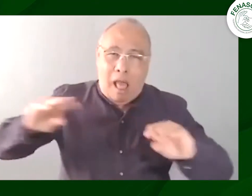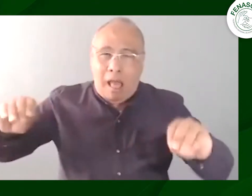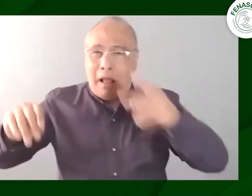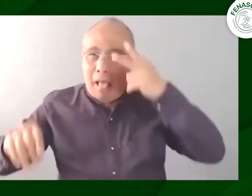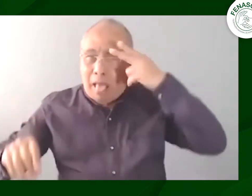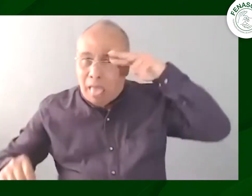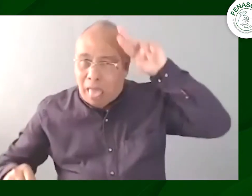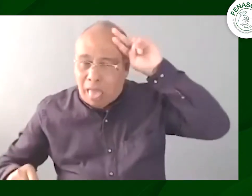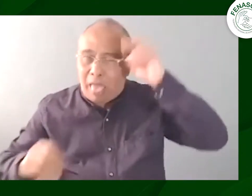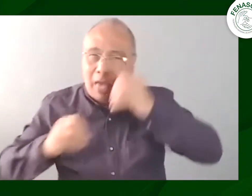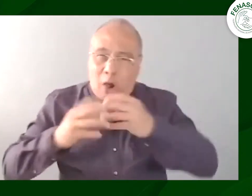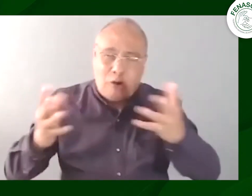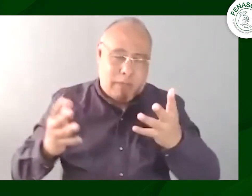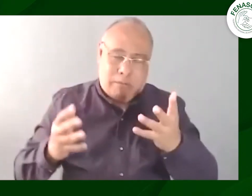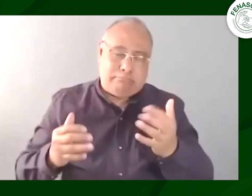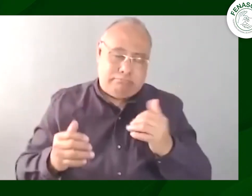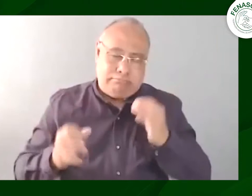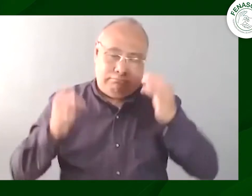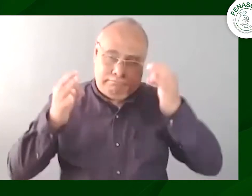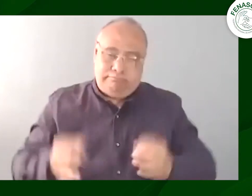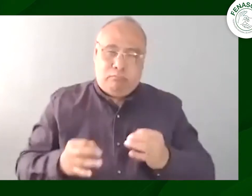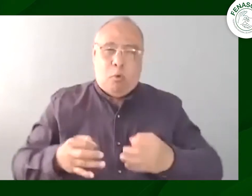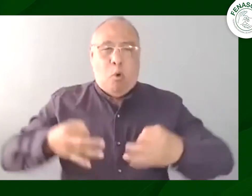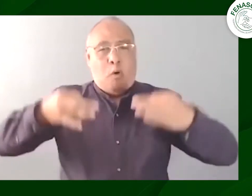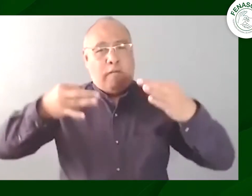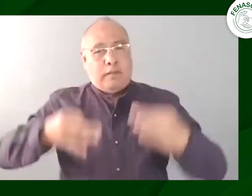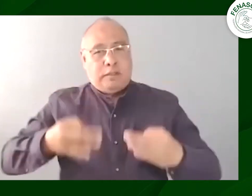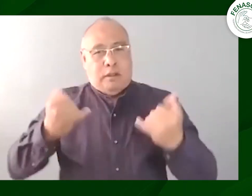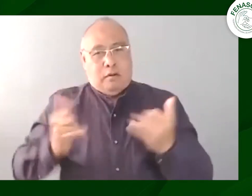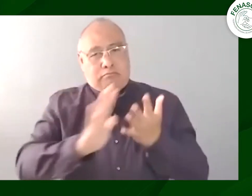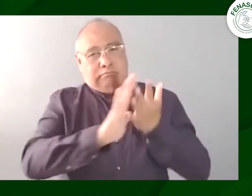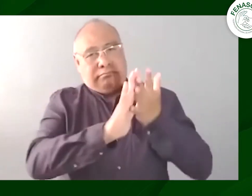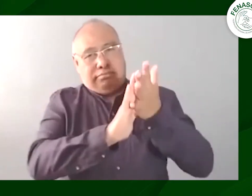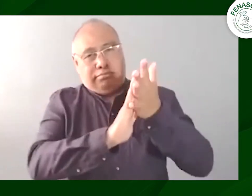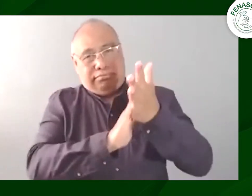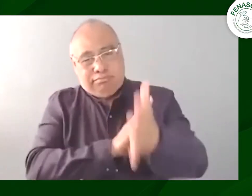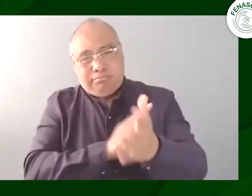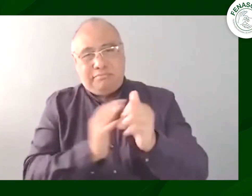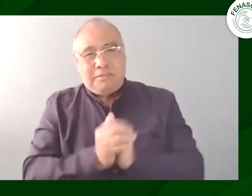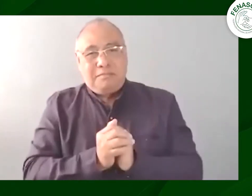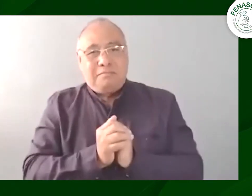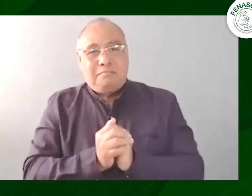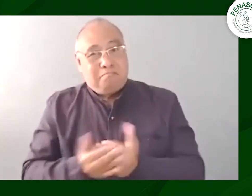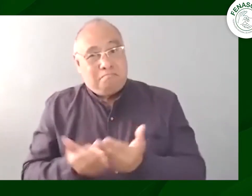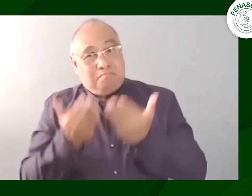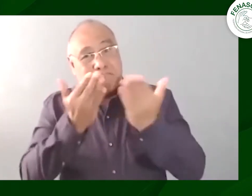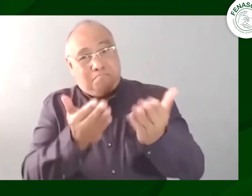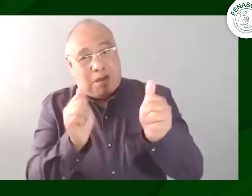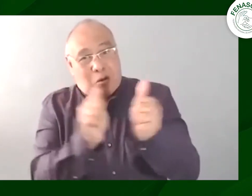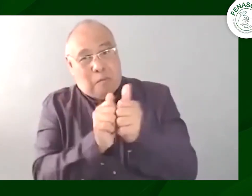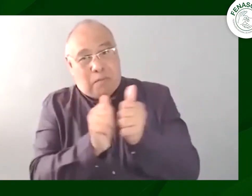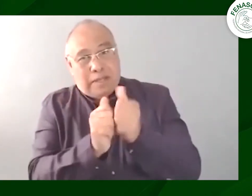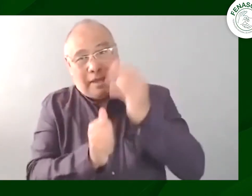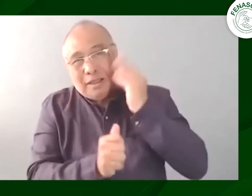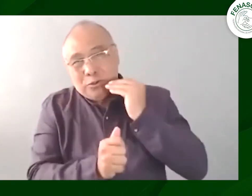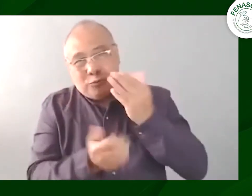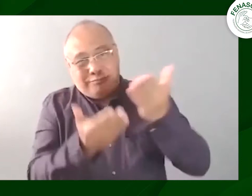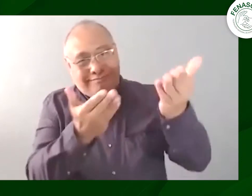utilizar este espacio como modo de transparencia para que se entienda cómo se utilizaron estos fondos y no haya mal interpretaciones al